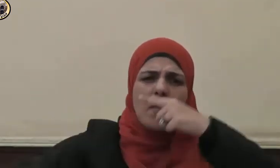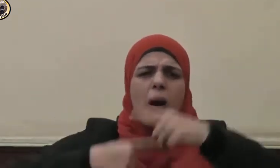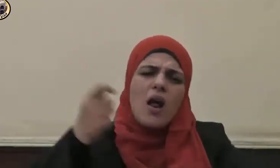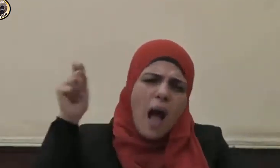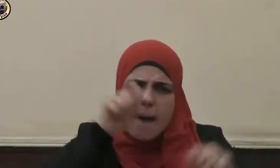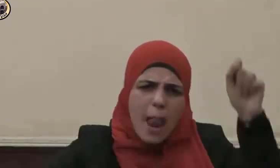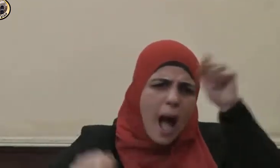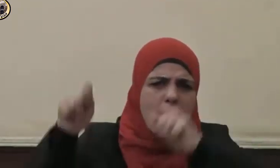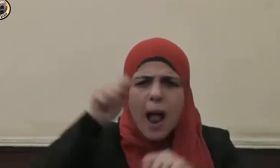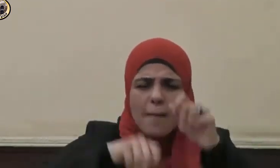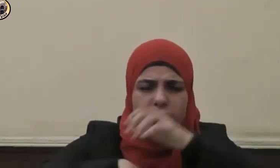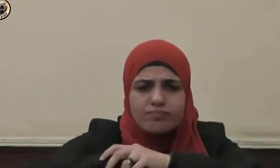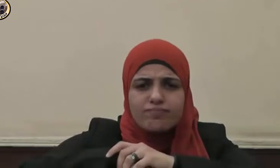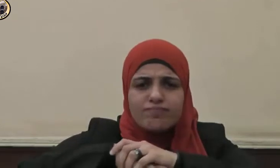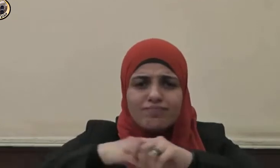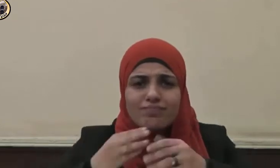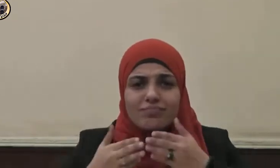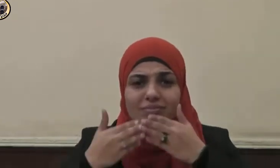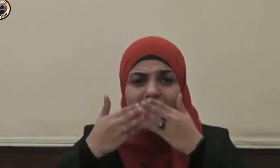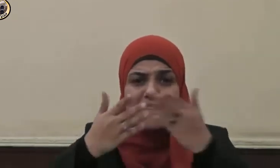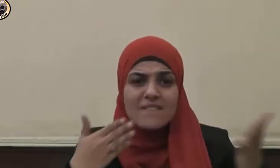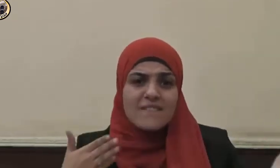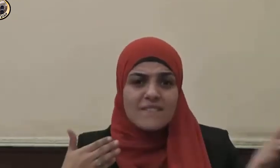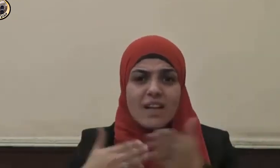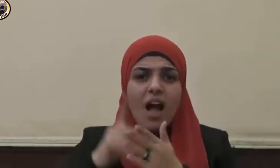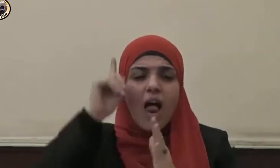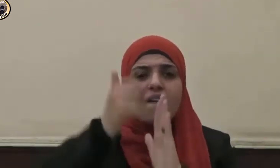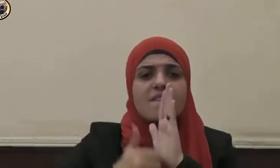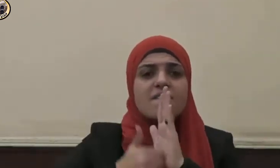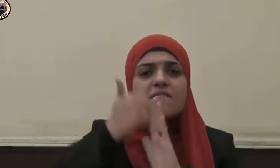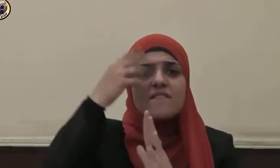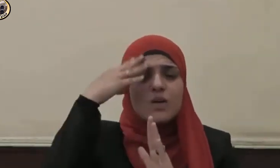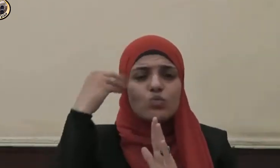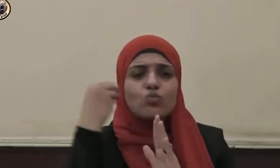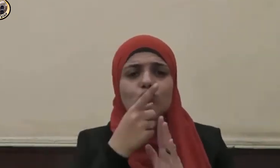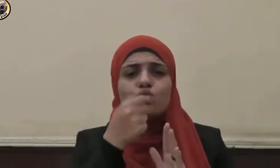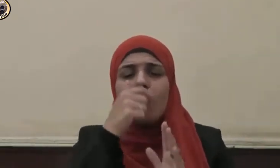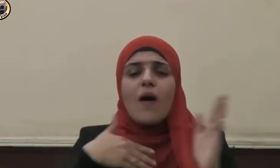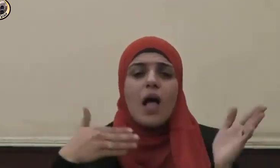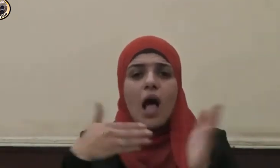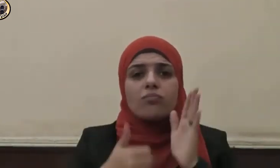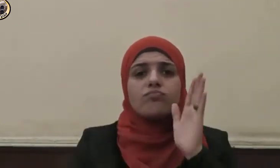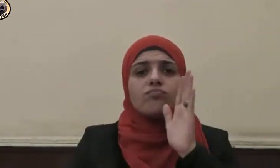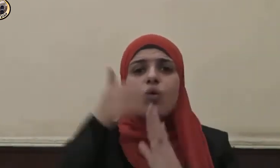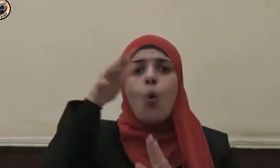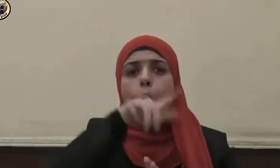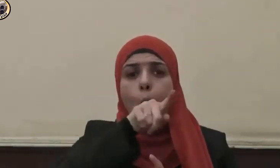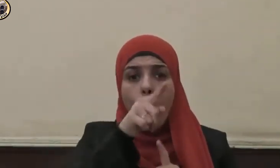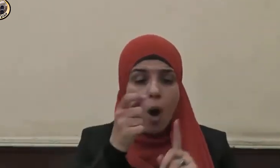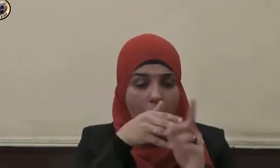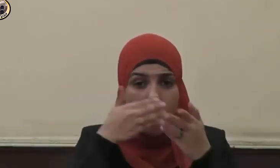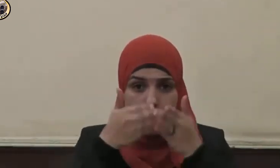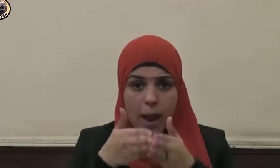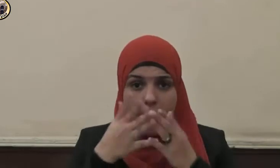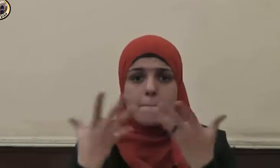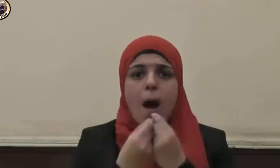عمله وكافاه الله تعالى فنجاه هو والمؤمنين من قومه